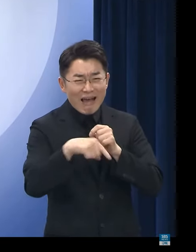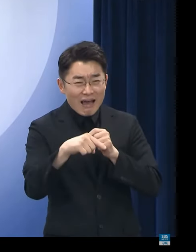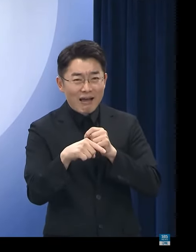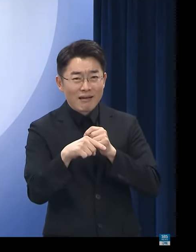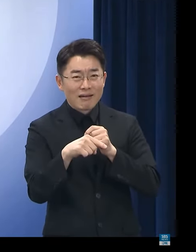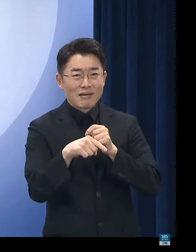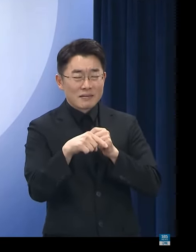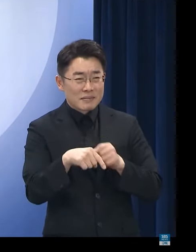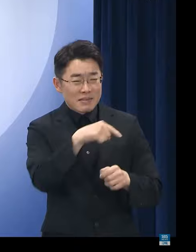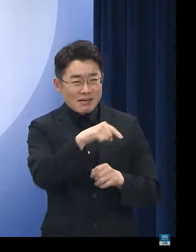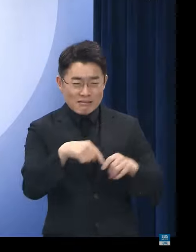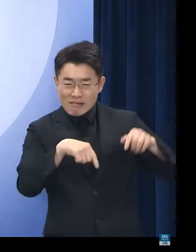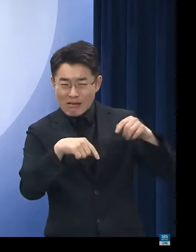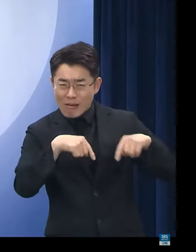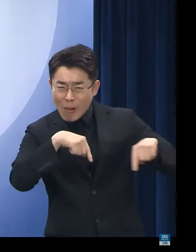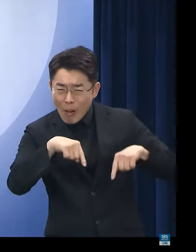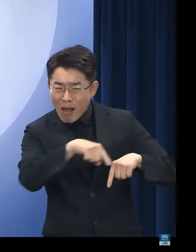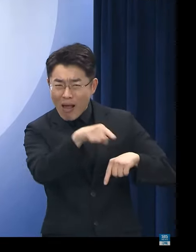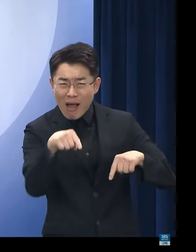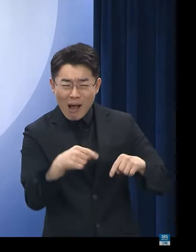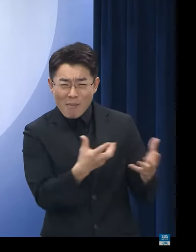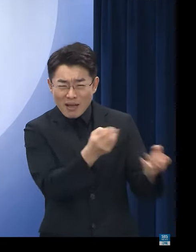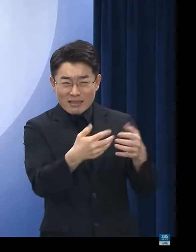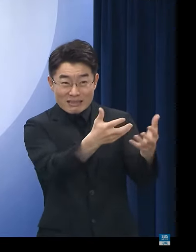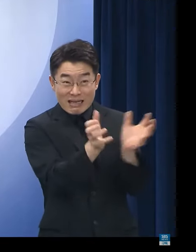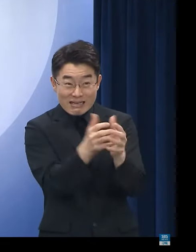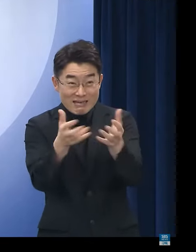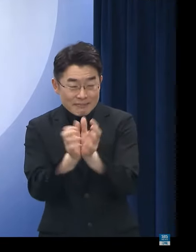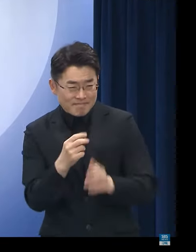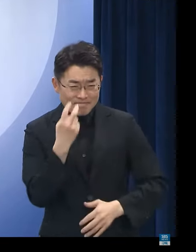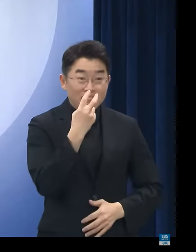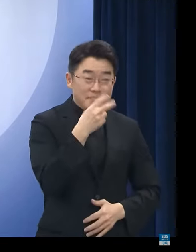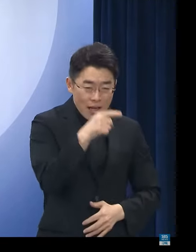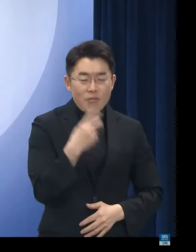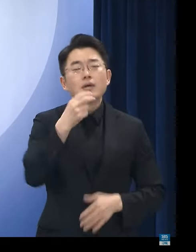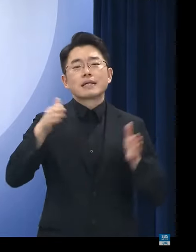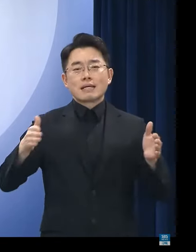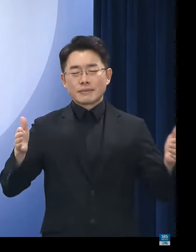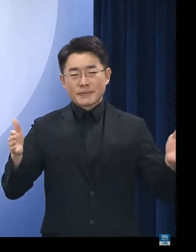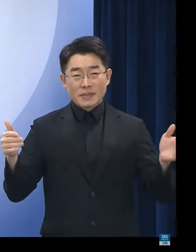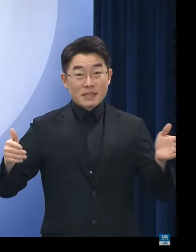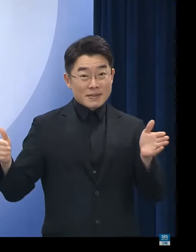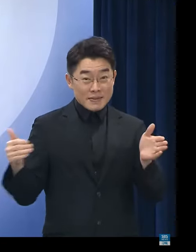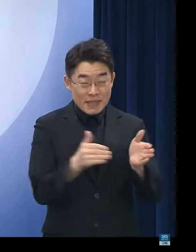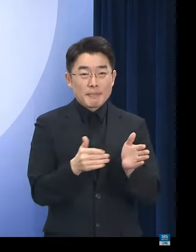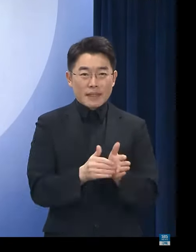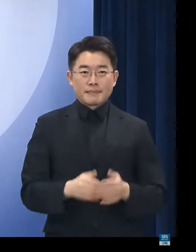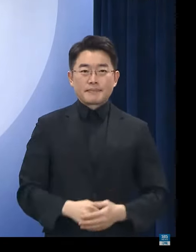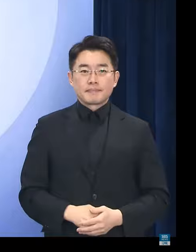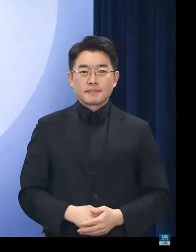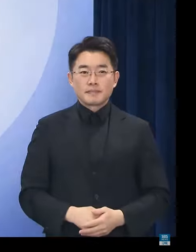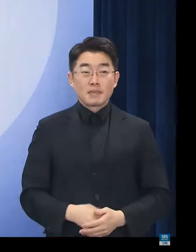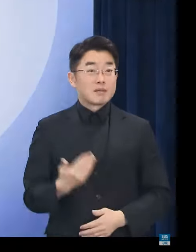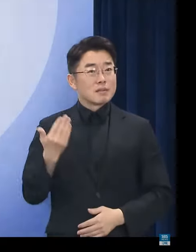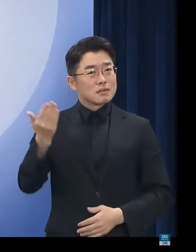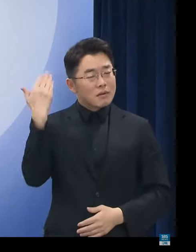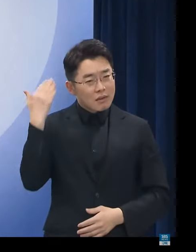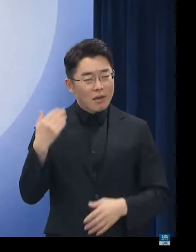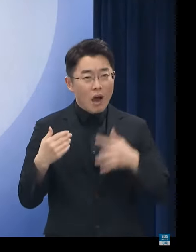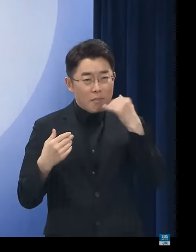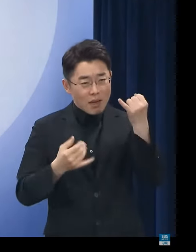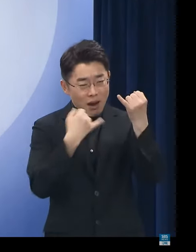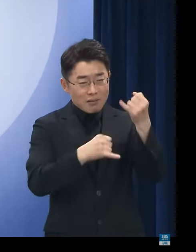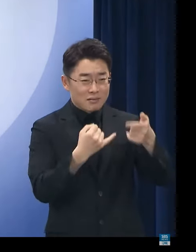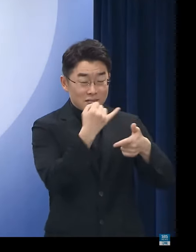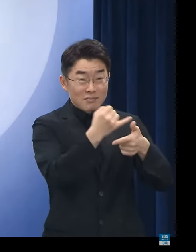범죄 수사 기간을 대폭 단축할 수 있었습니다. 예를 들어서 세모녀 사건을 15개월에 걸쳐서